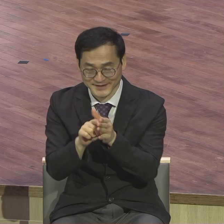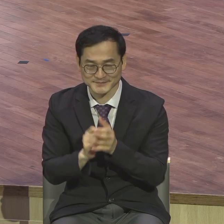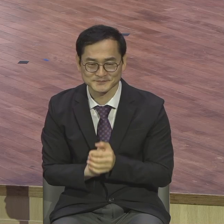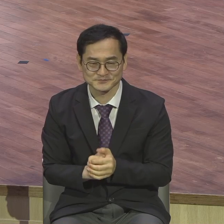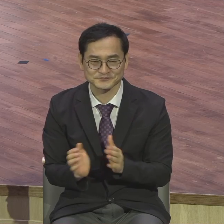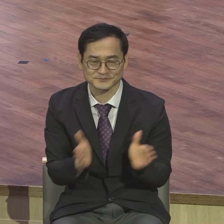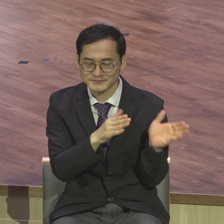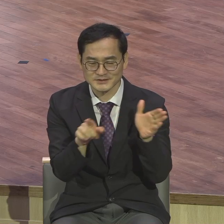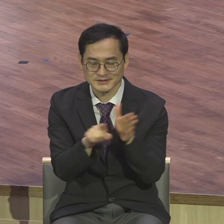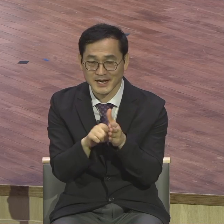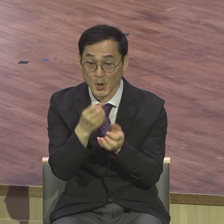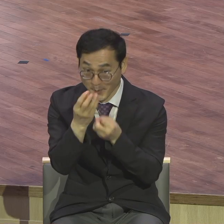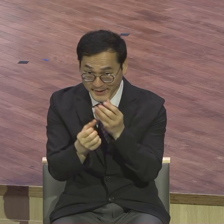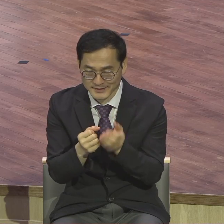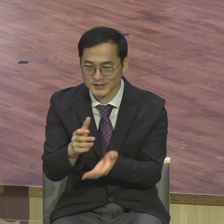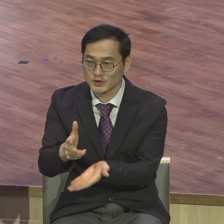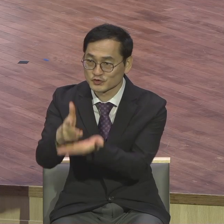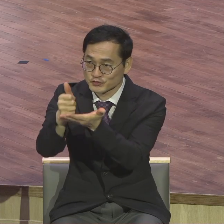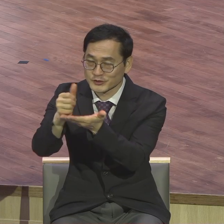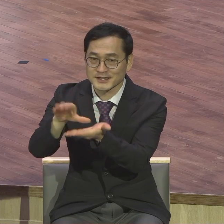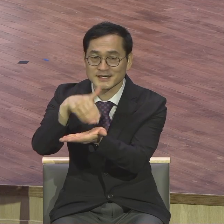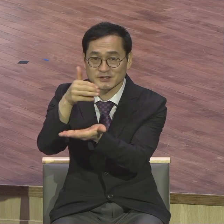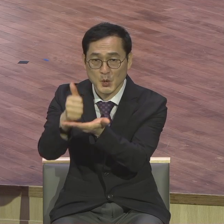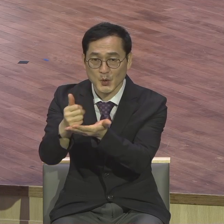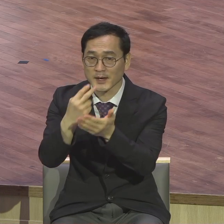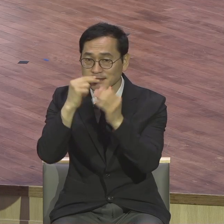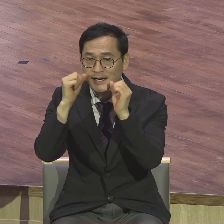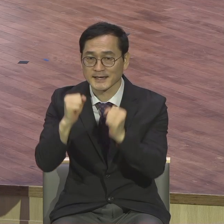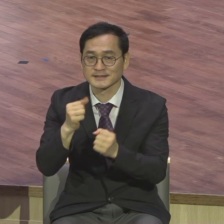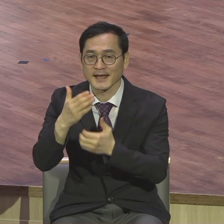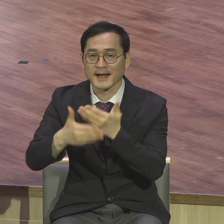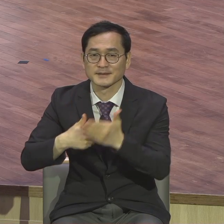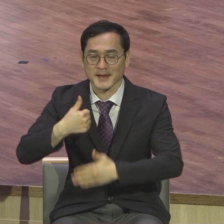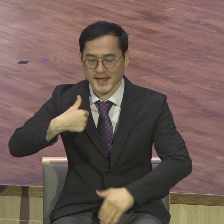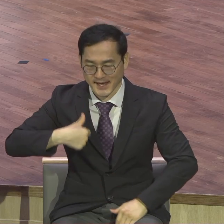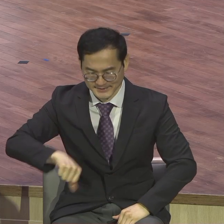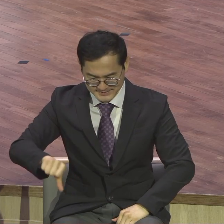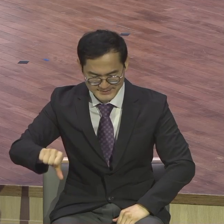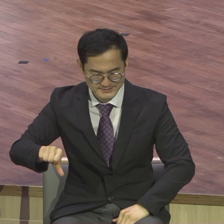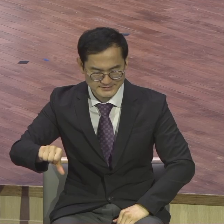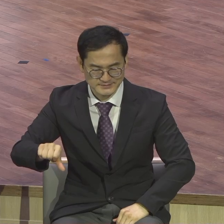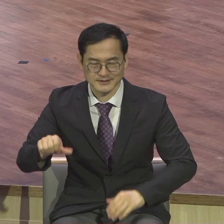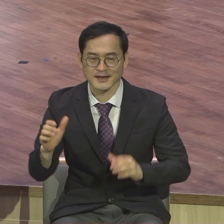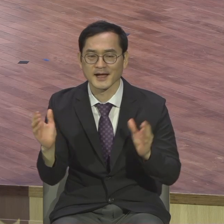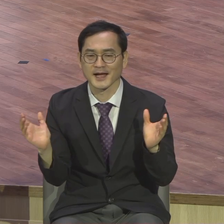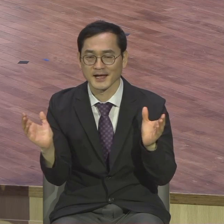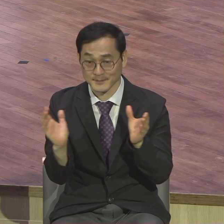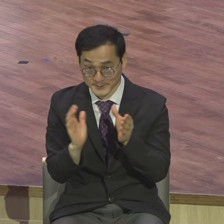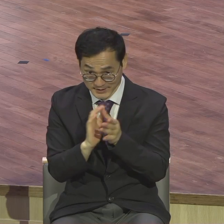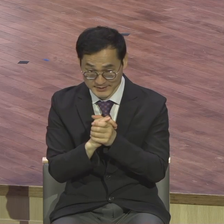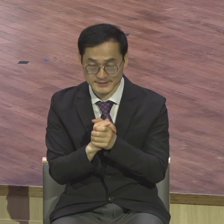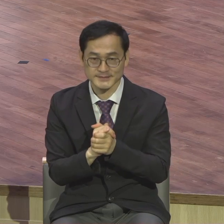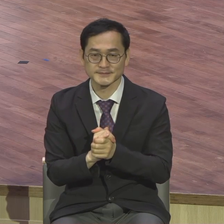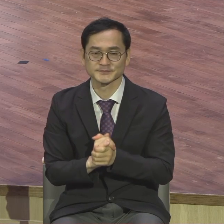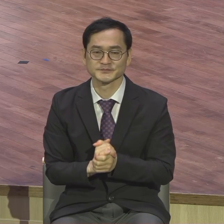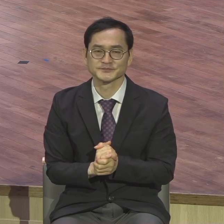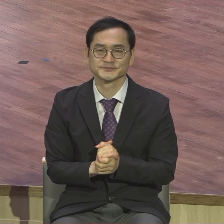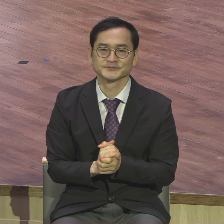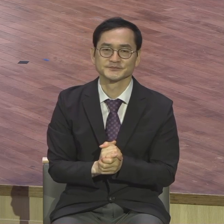주는 그리스도시오 살아계신 하나님의 아들이십니다. 아멘 온라인 예배되는 숭두들